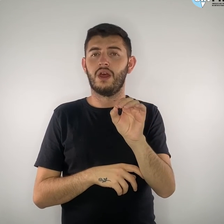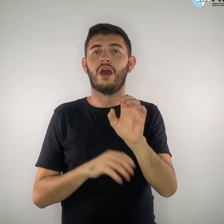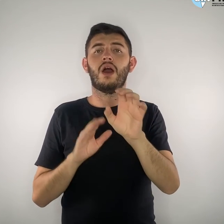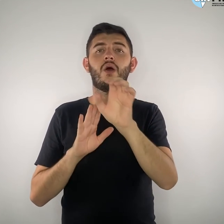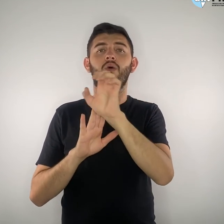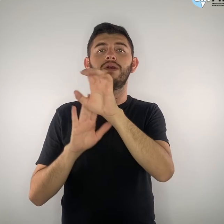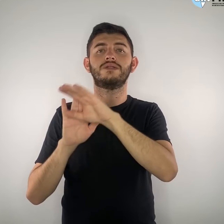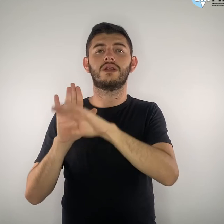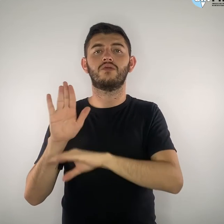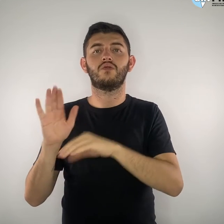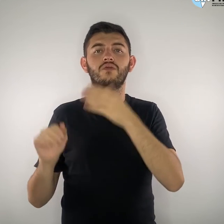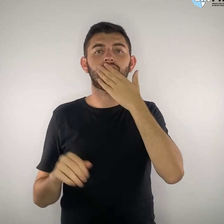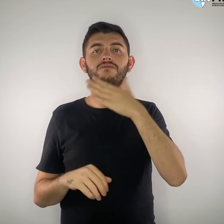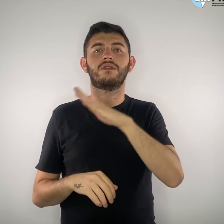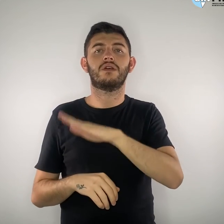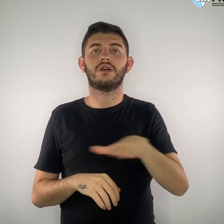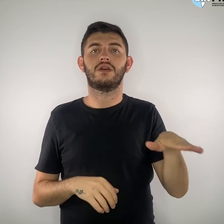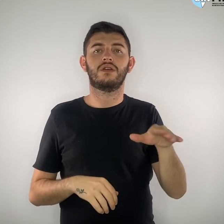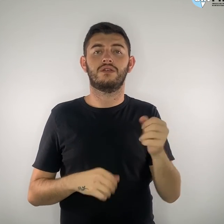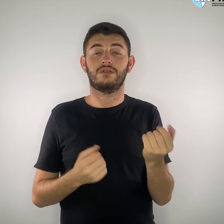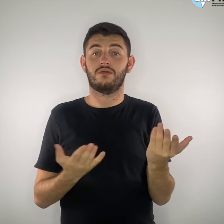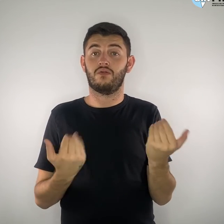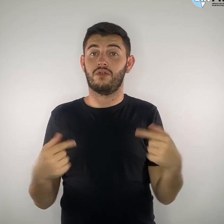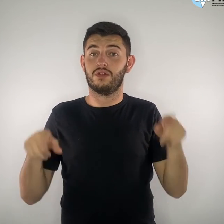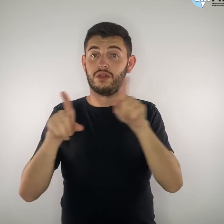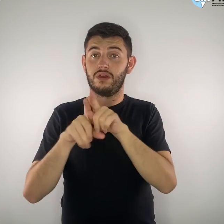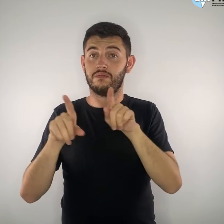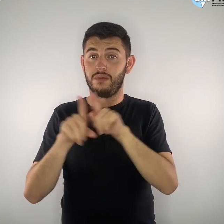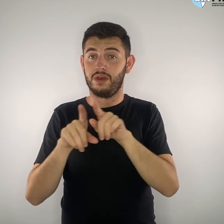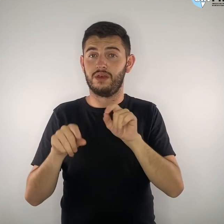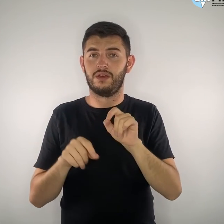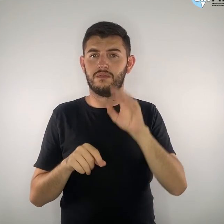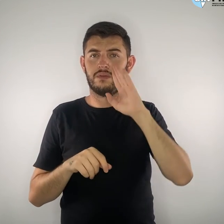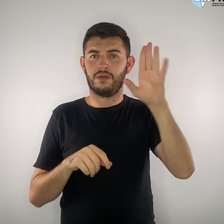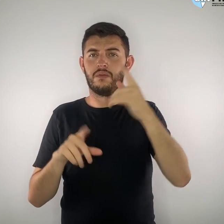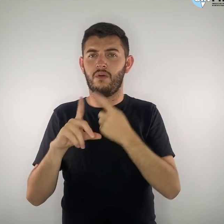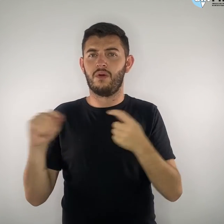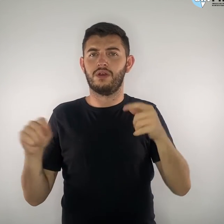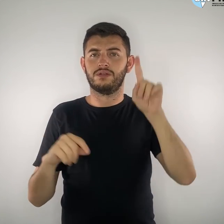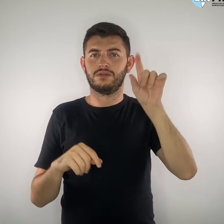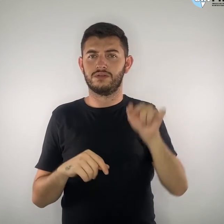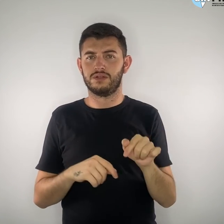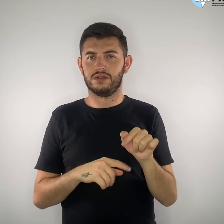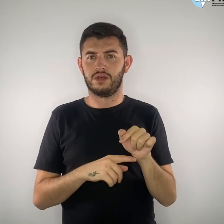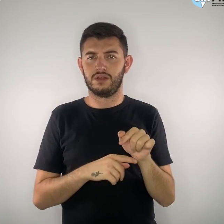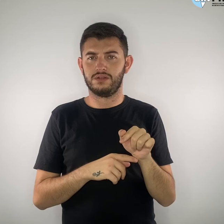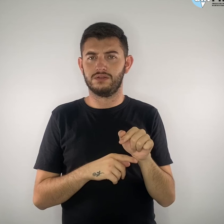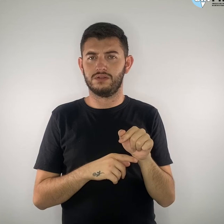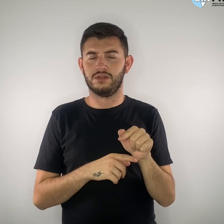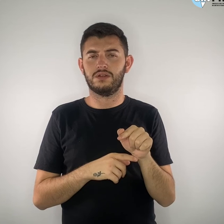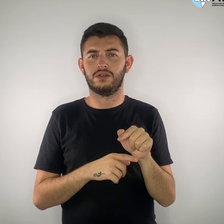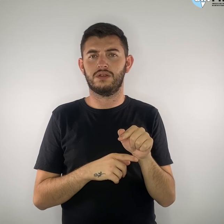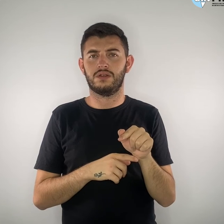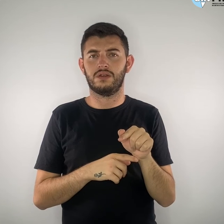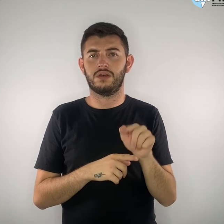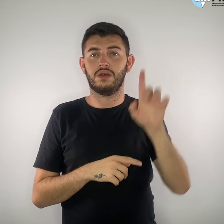Criança e do Adolescente, principalmente o artigo 17, em que o direito ao